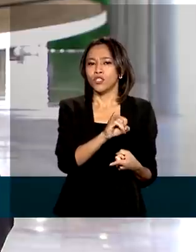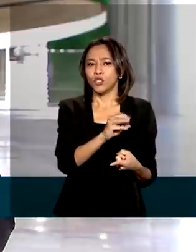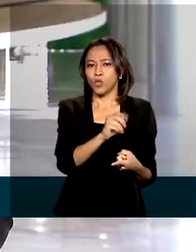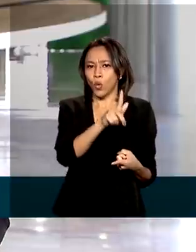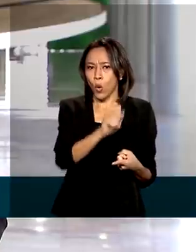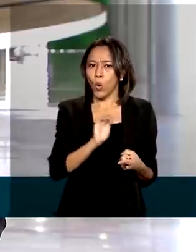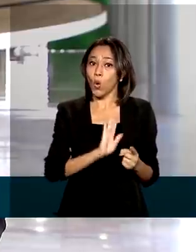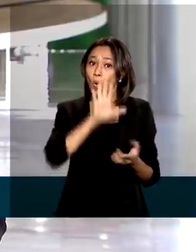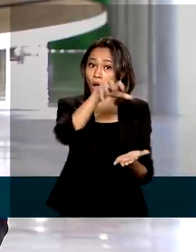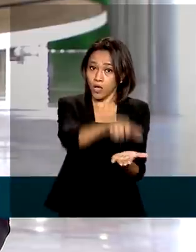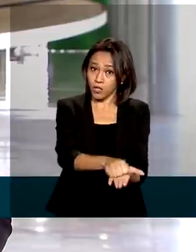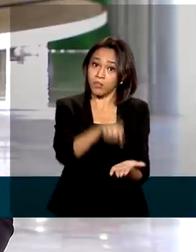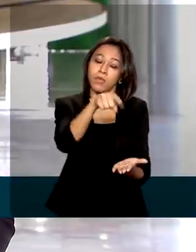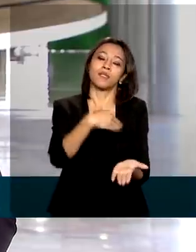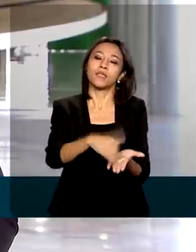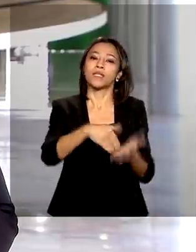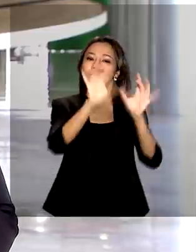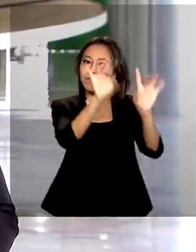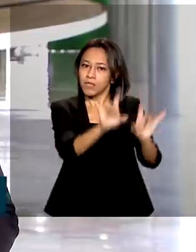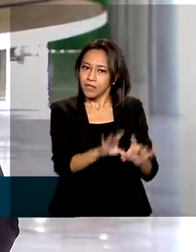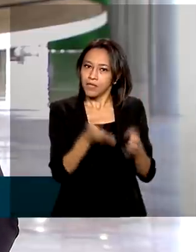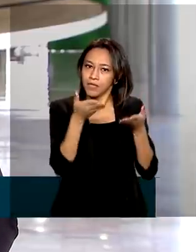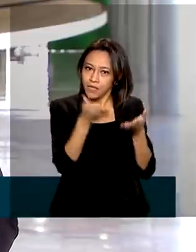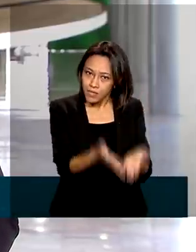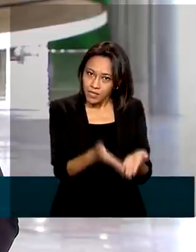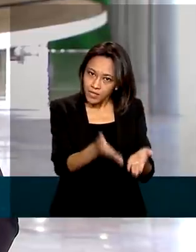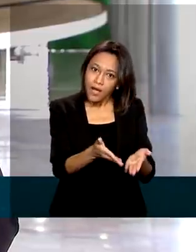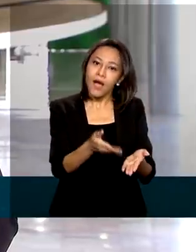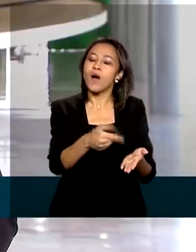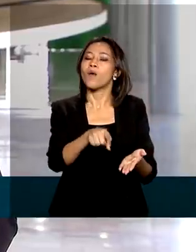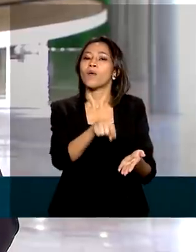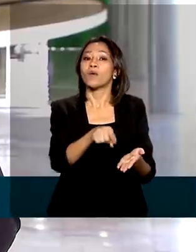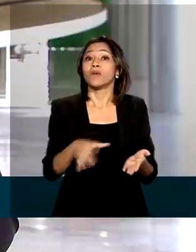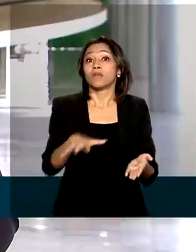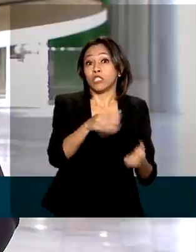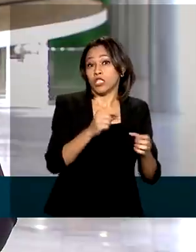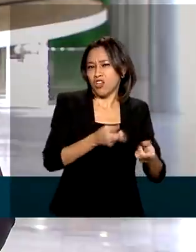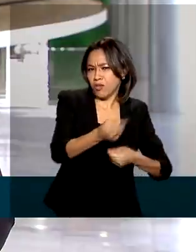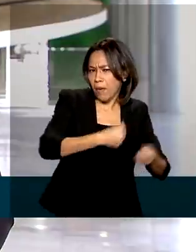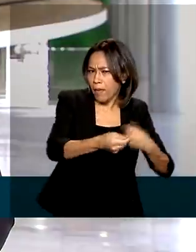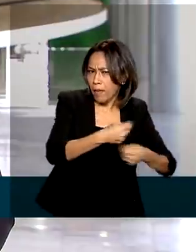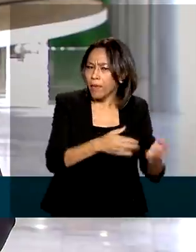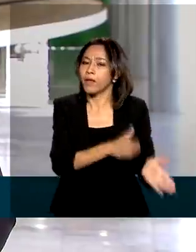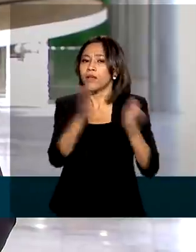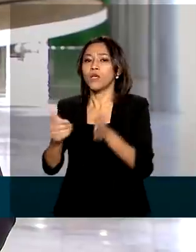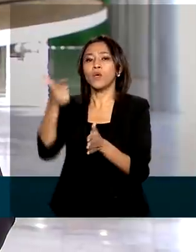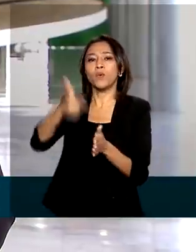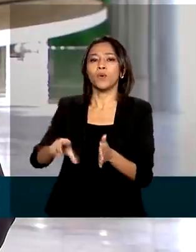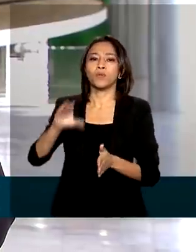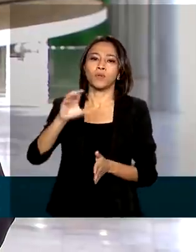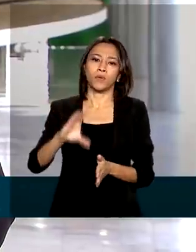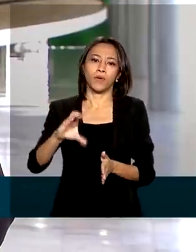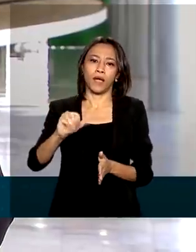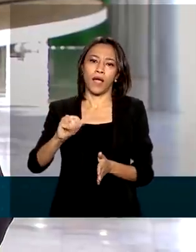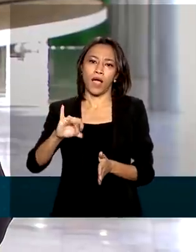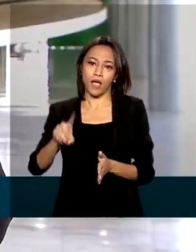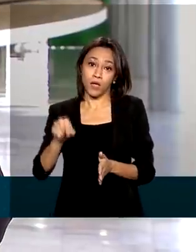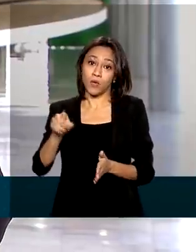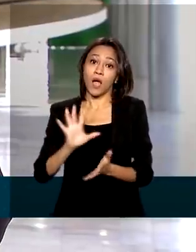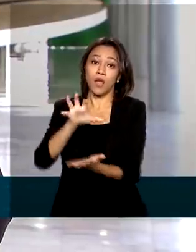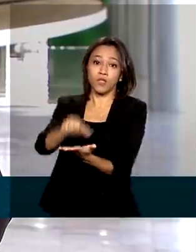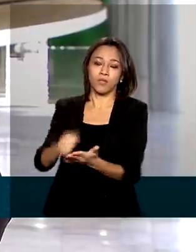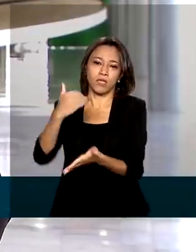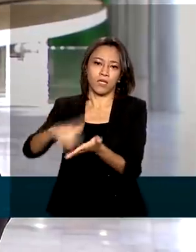a Secretaria Especial de Desestatização, Desinvestimento e Mercados. E Caio Andrade, para assumir a Secretaria Especial